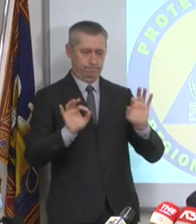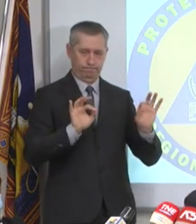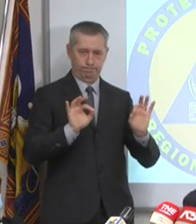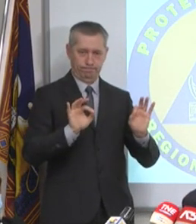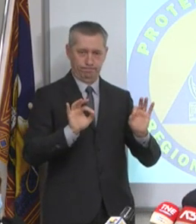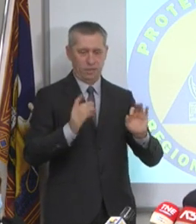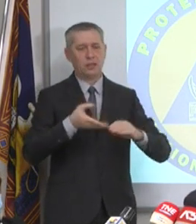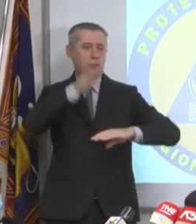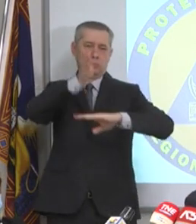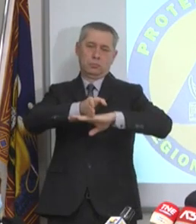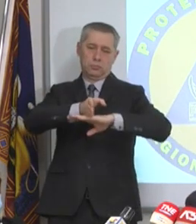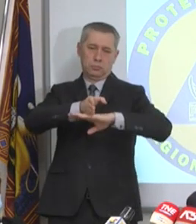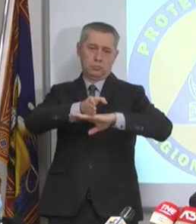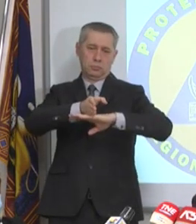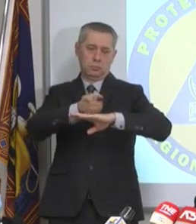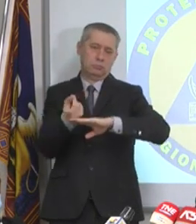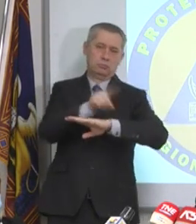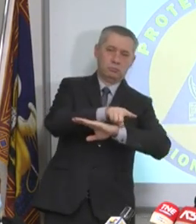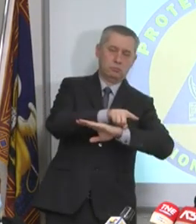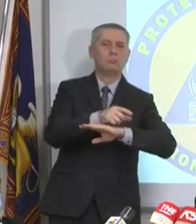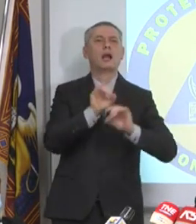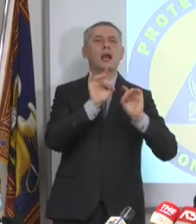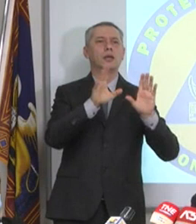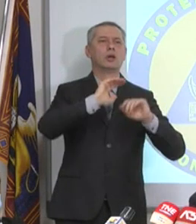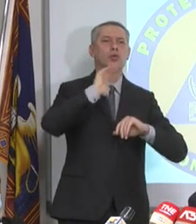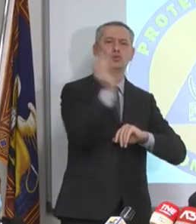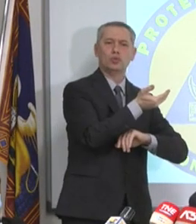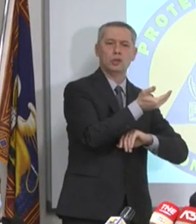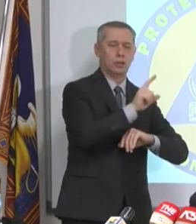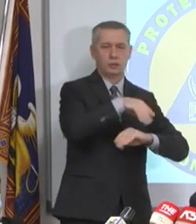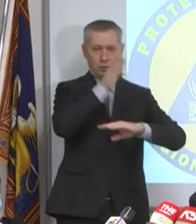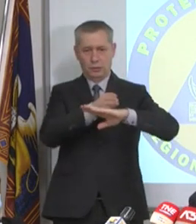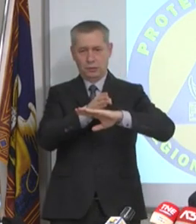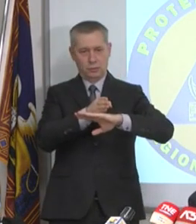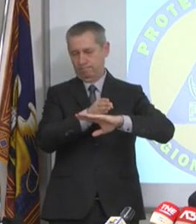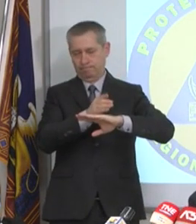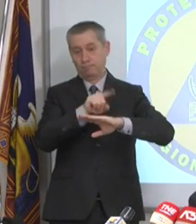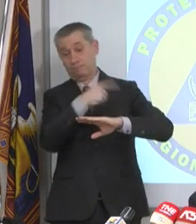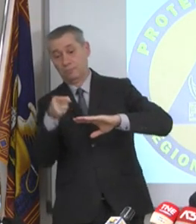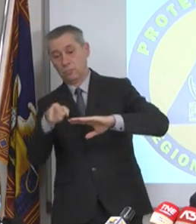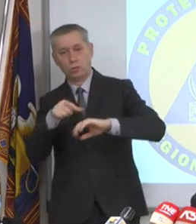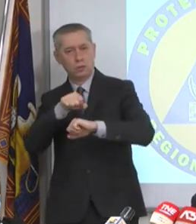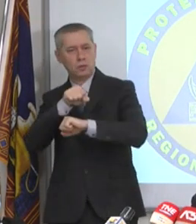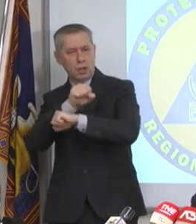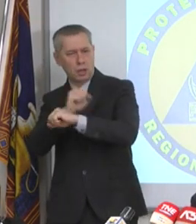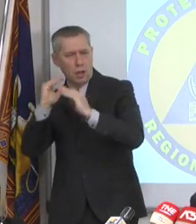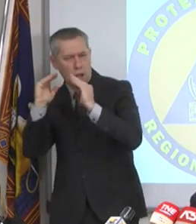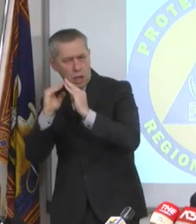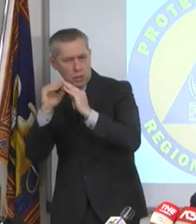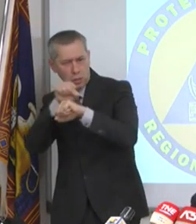verità stia nel mezzo, non stia né dalla parte dei liberi tutti ma tanto meno dalla parte di chi dice che bisogna restare chiusi tutti.